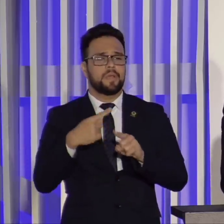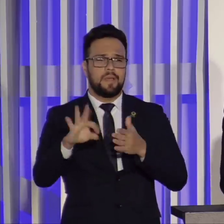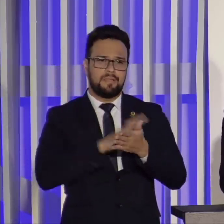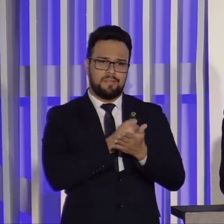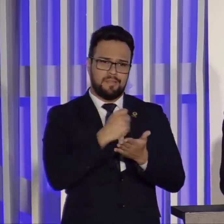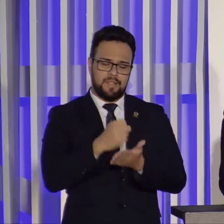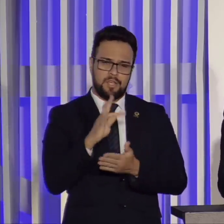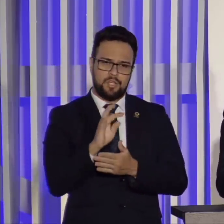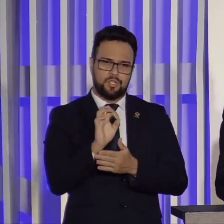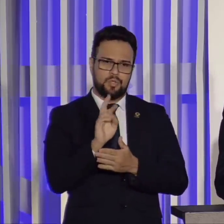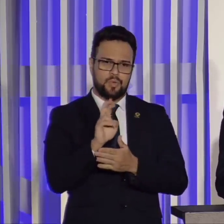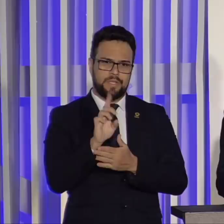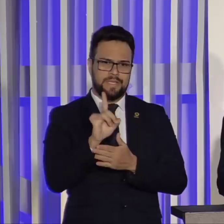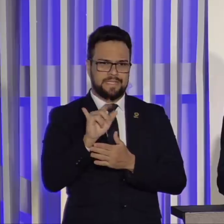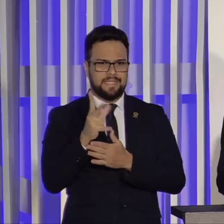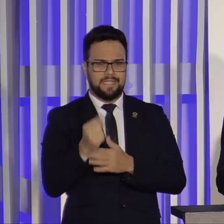de 1494.